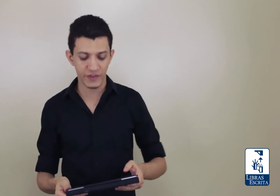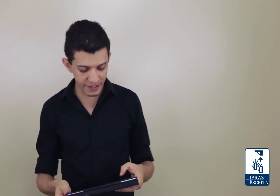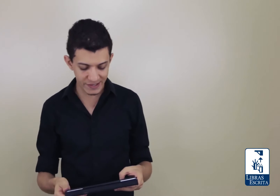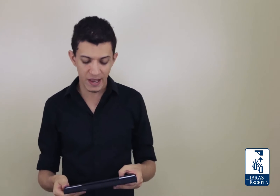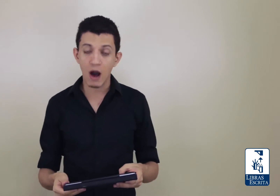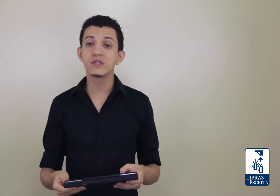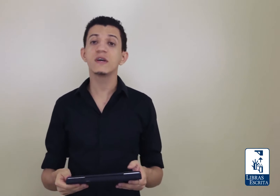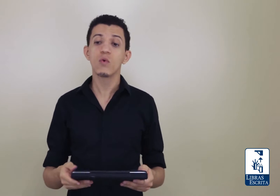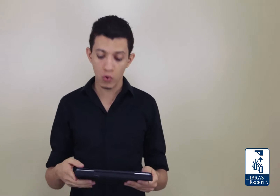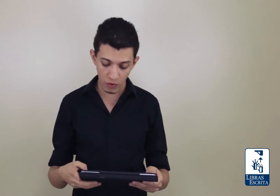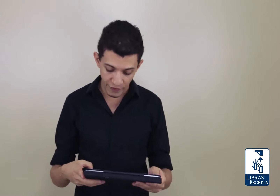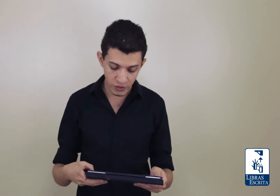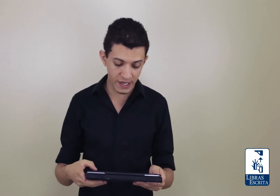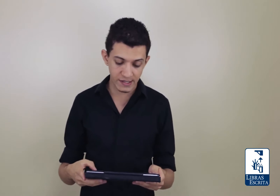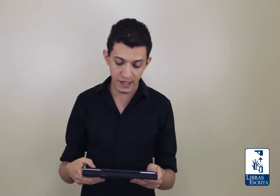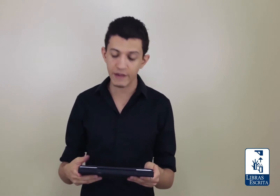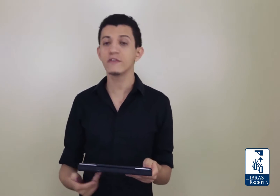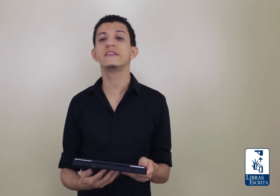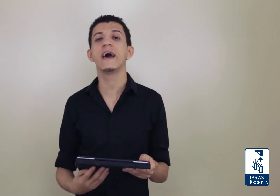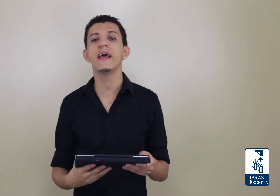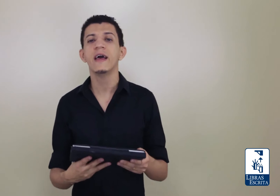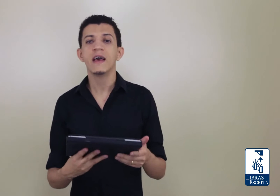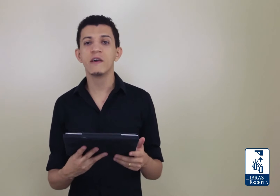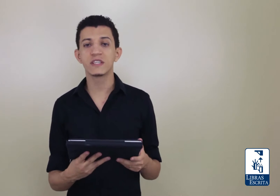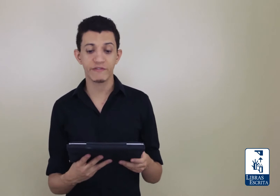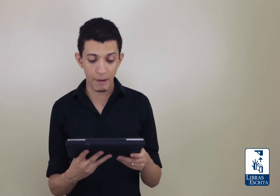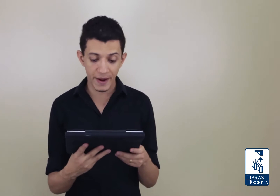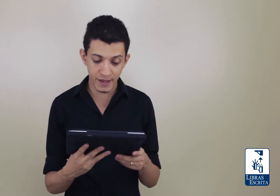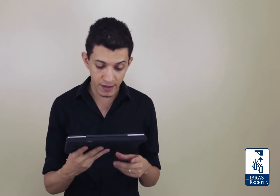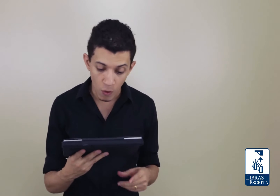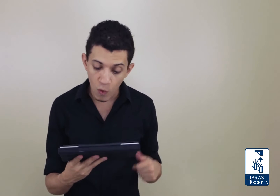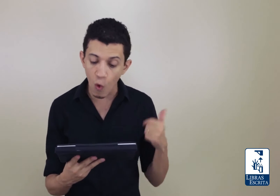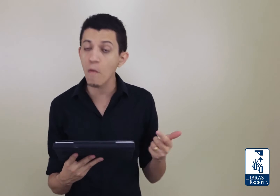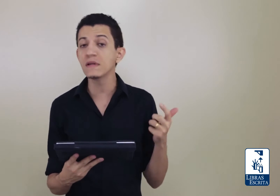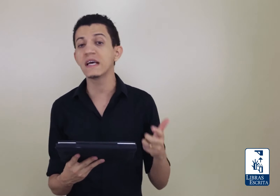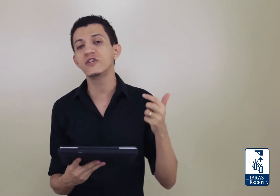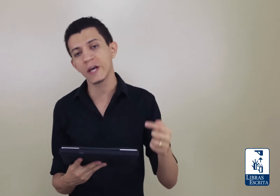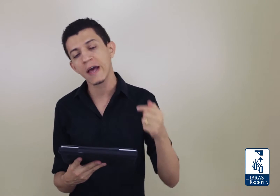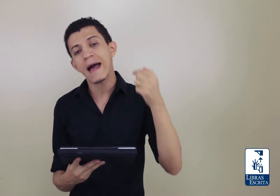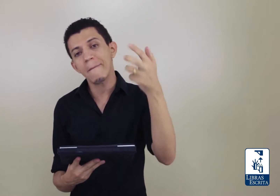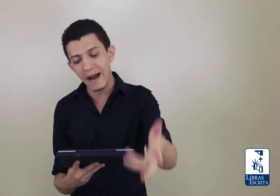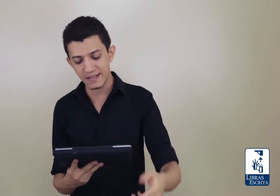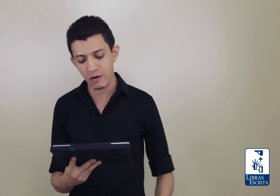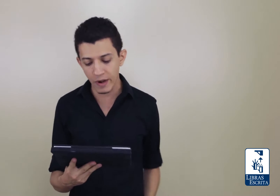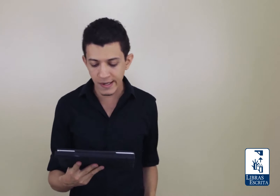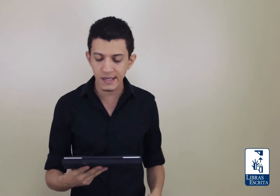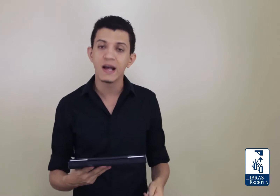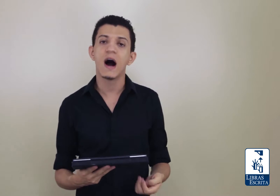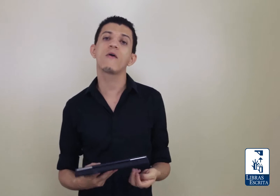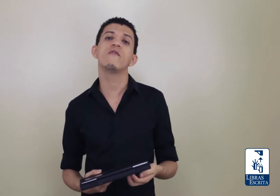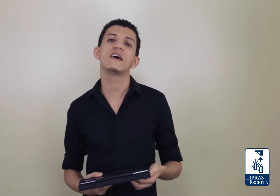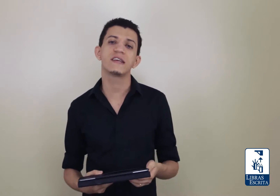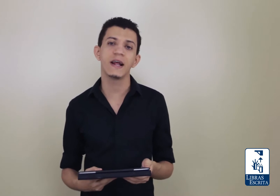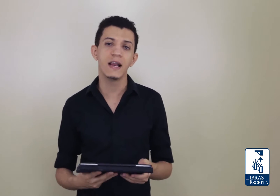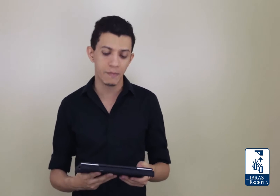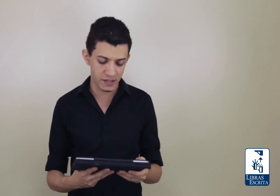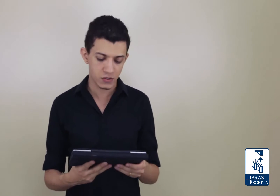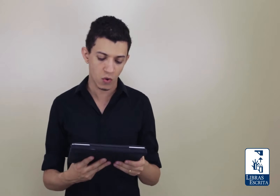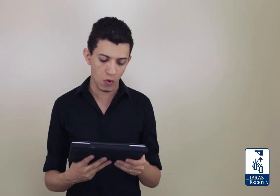-vindas ao segundo vídeo dessa incrível série, que você vai aprender então como sentir mais segurança ao conversar em Libras com